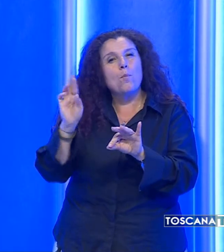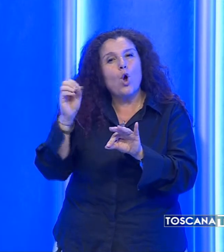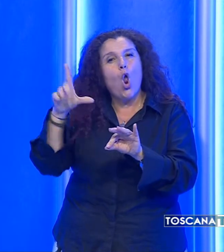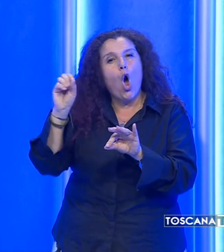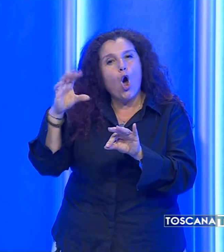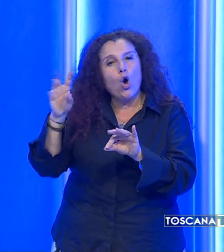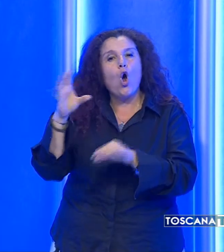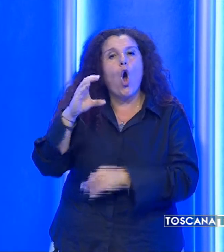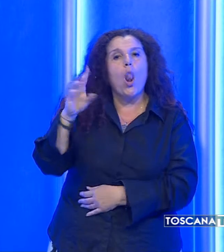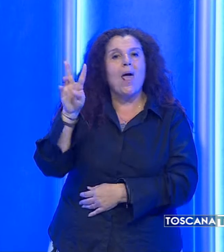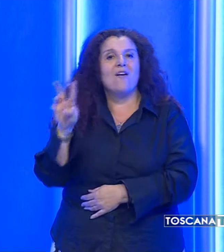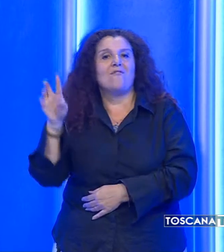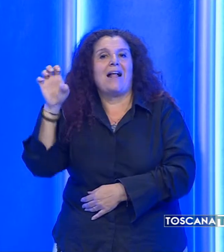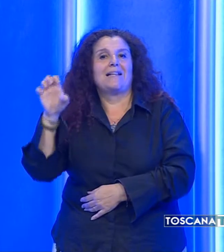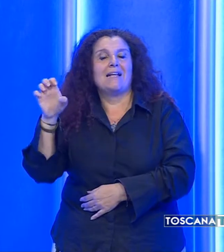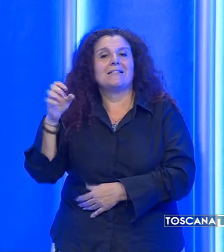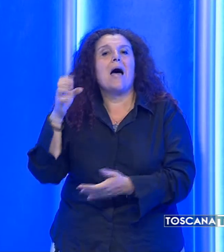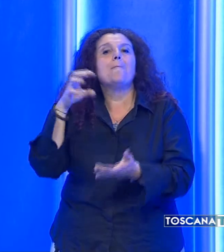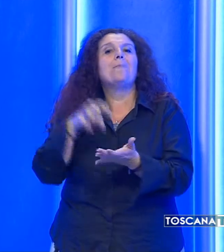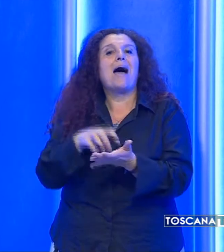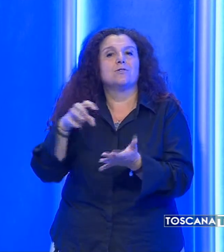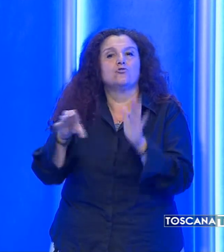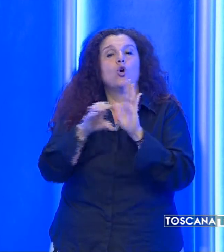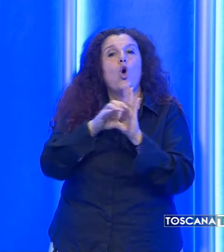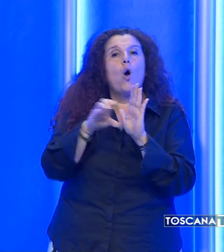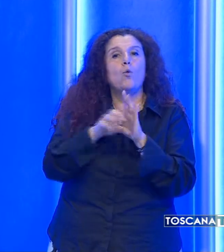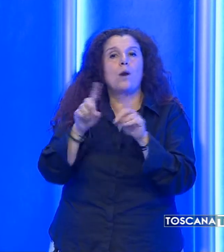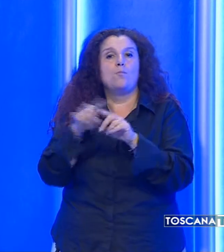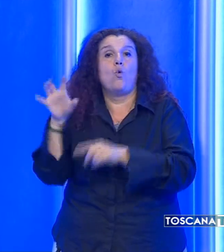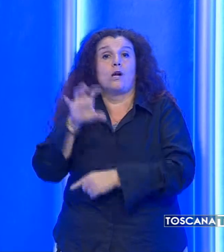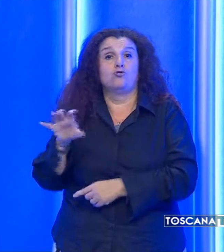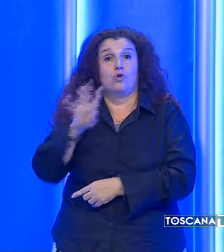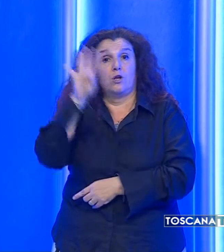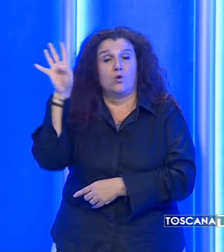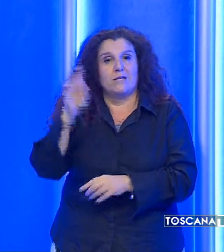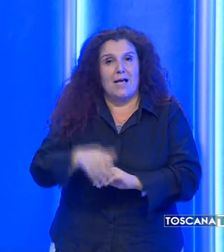Valdelsa con il patrocinio del Comune e della Regione Toscana.